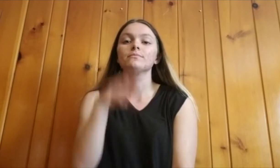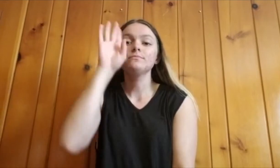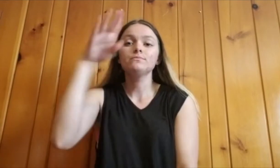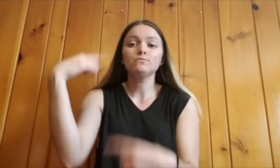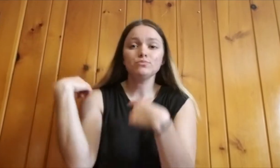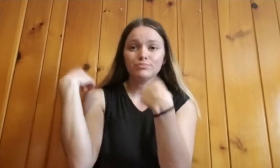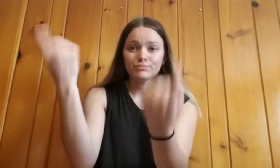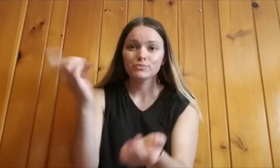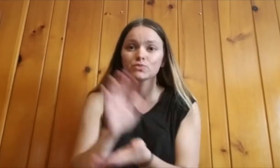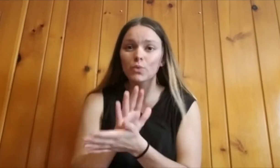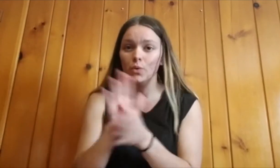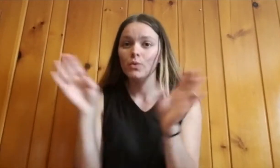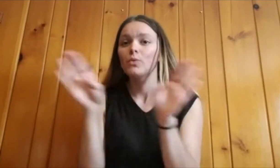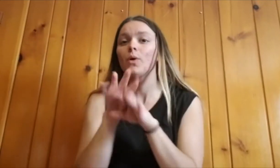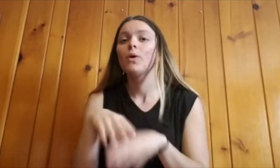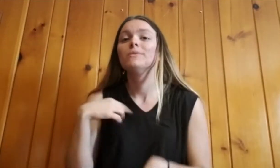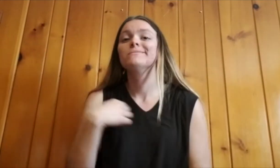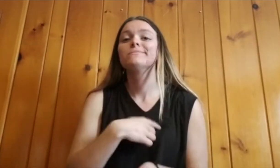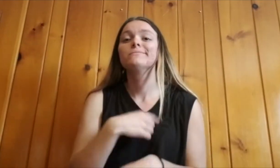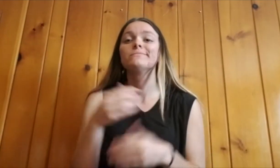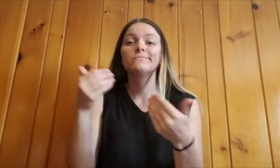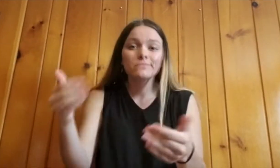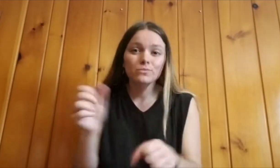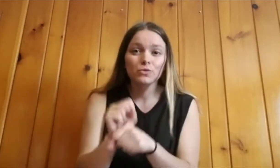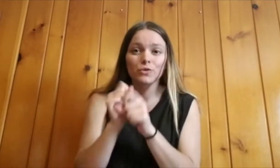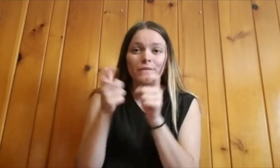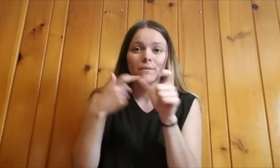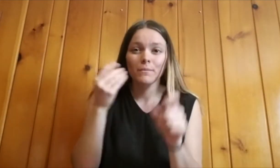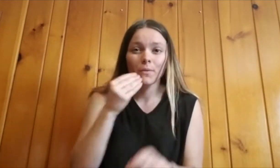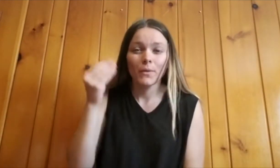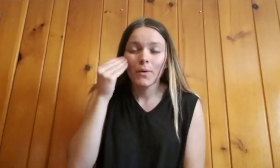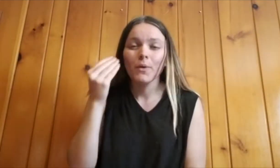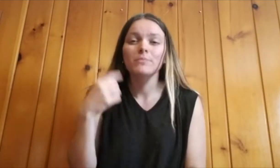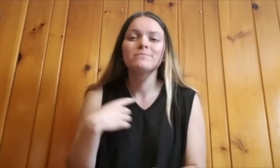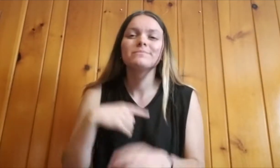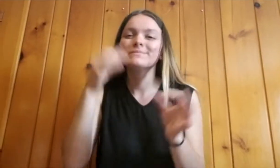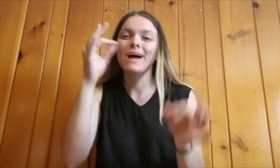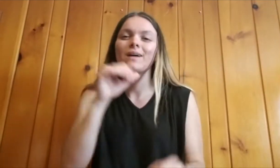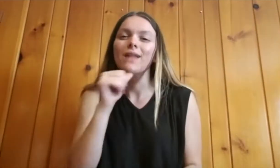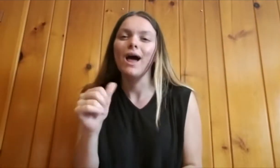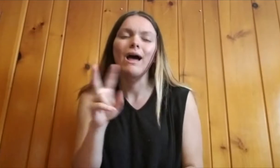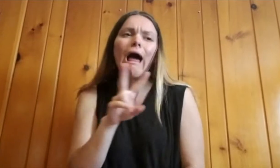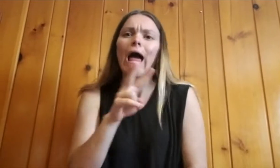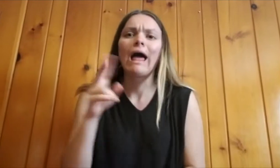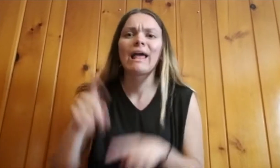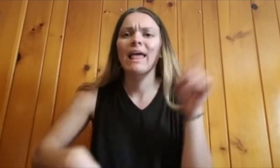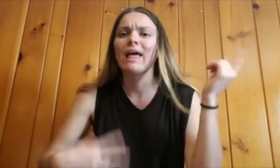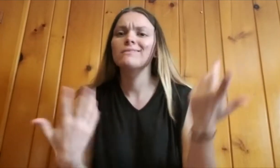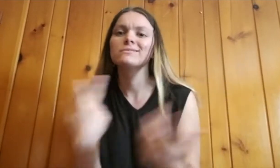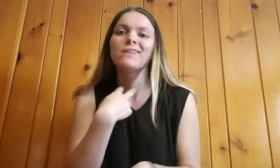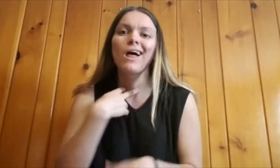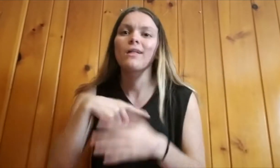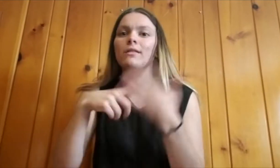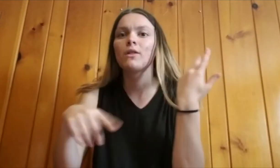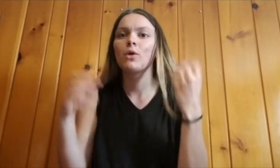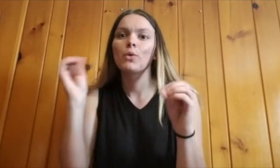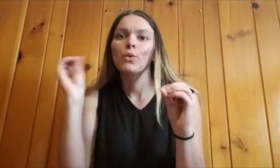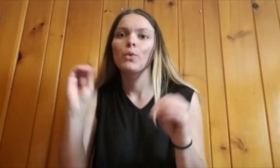Ya sé que la escuela está cerrada y decidimos continuar trabajando en casa en lugar de entrar en pánico y